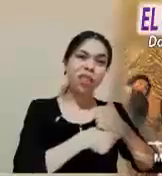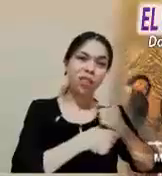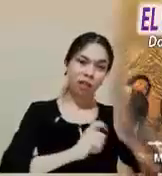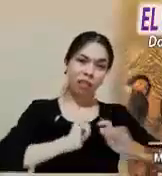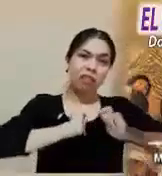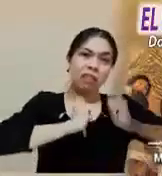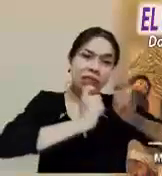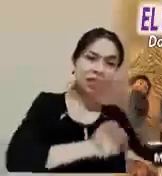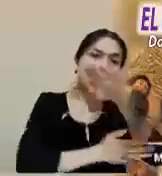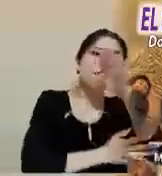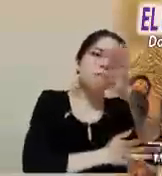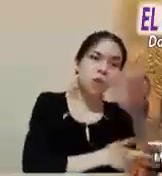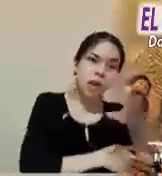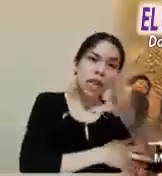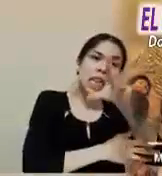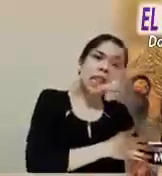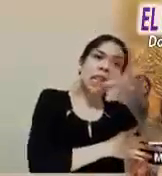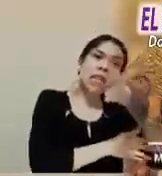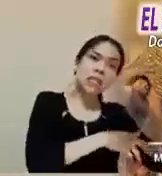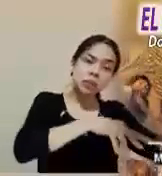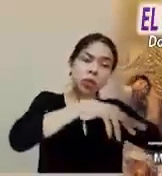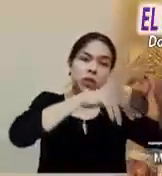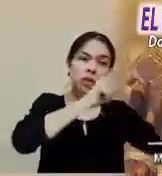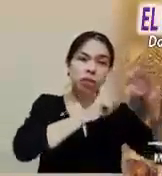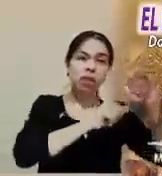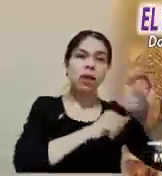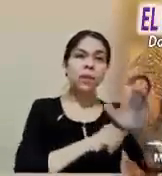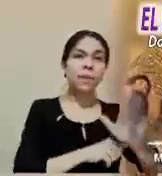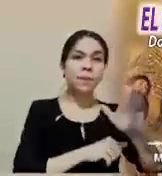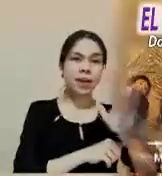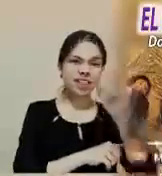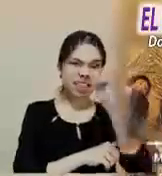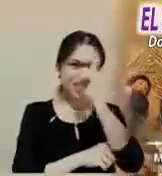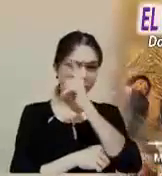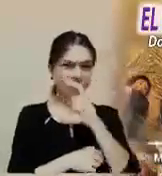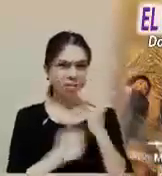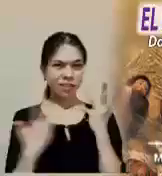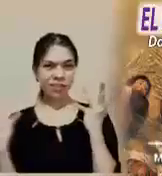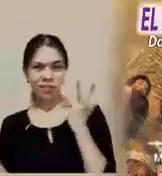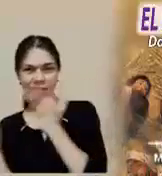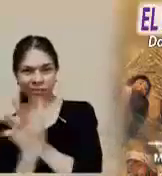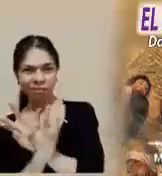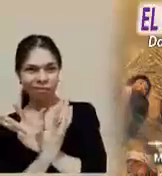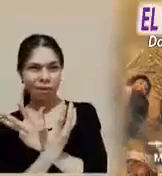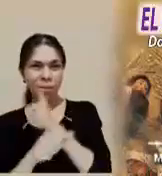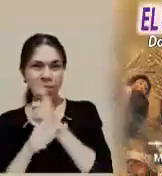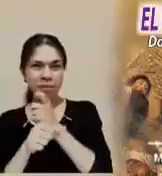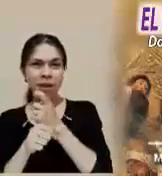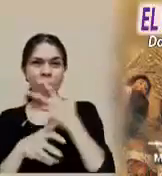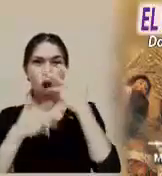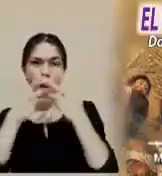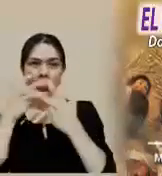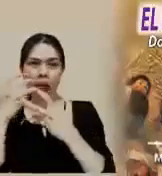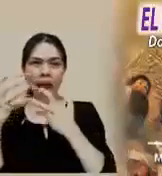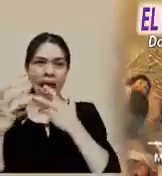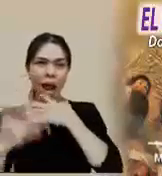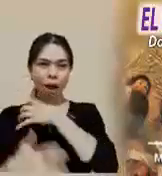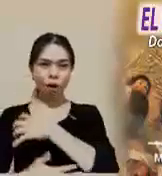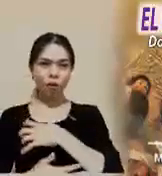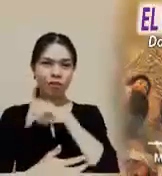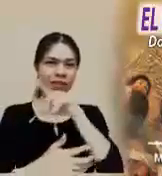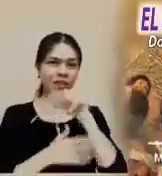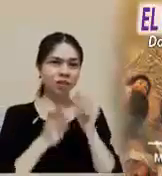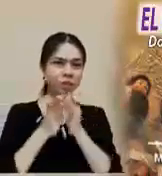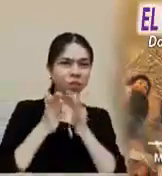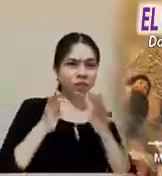Semana Santa es la manifestación de la misericordia de Jesús. Su donación, su cruz, muerte y resurrección